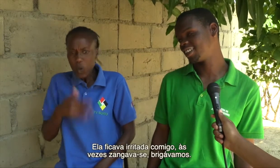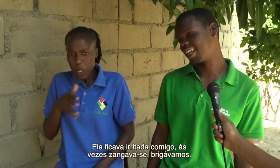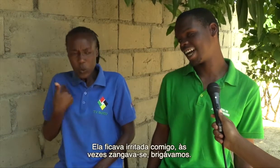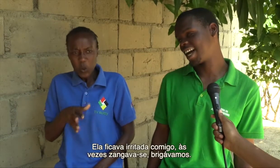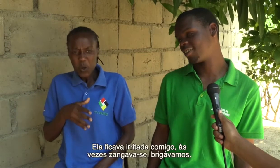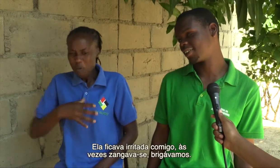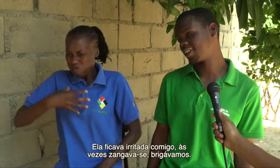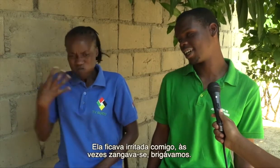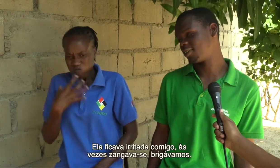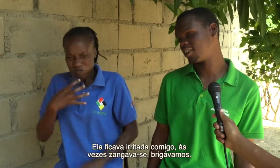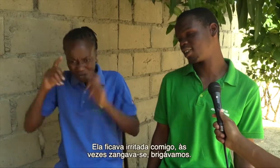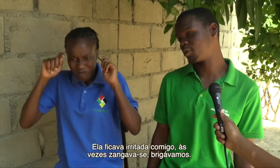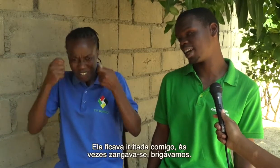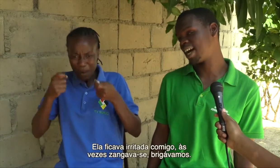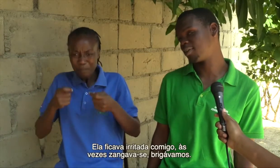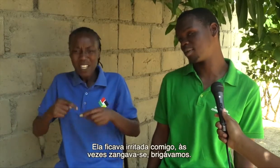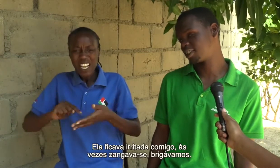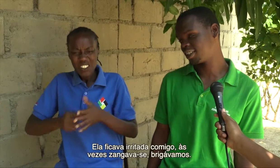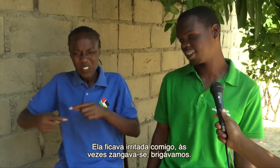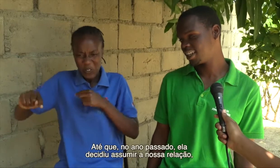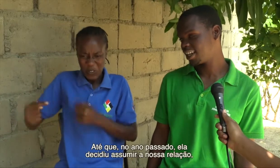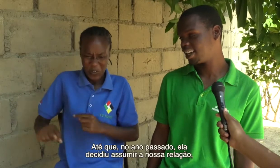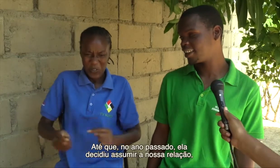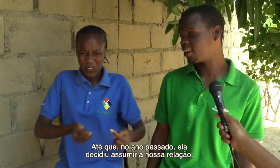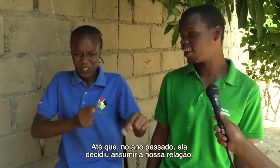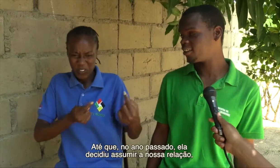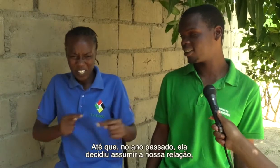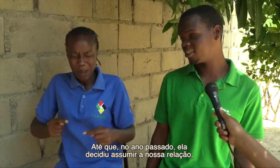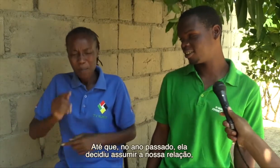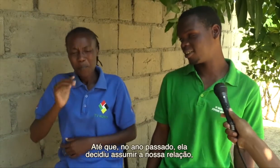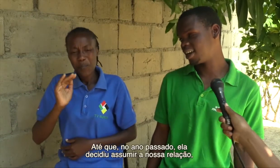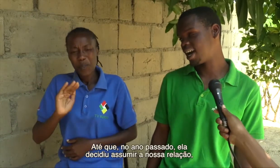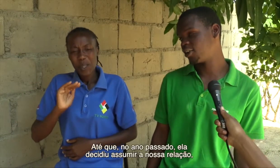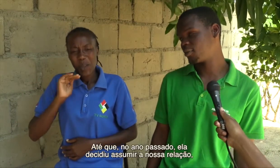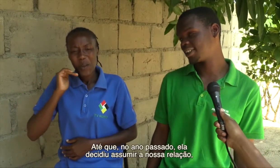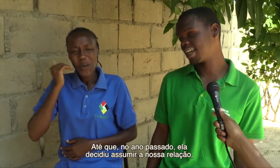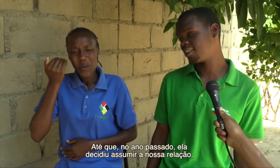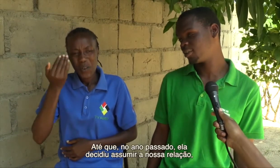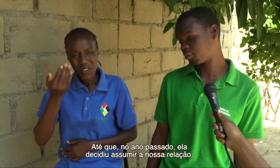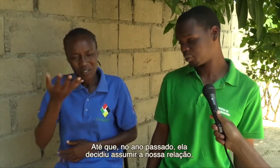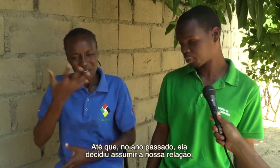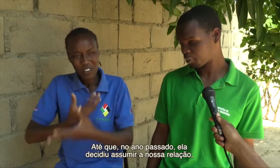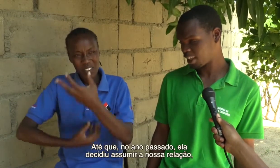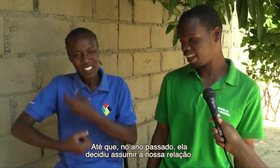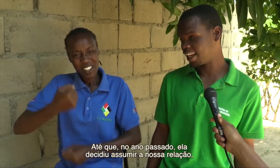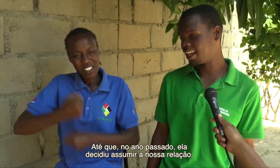Zangava. Às vezes nos brigava. Então, é quando, ano passado, ela